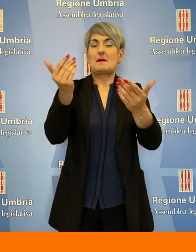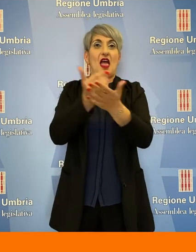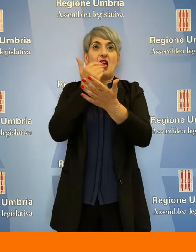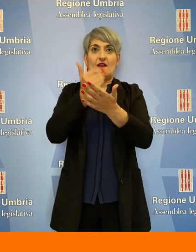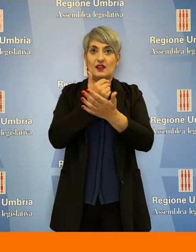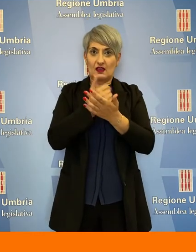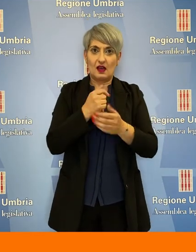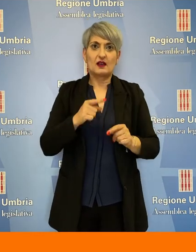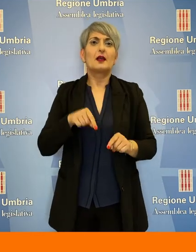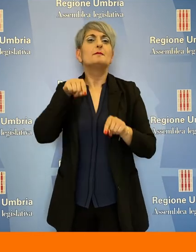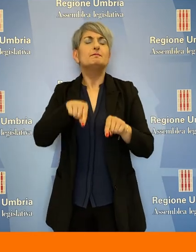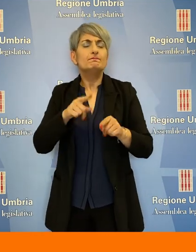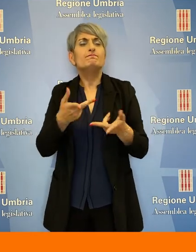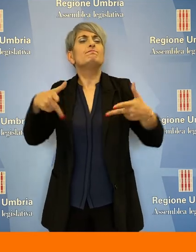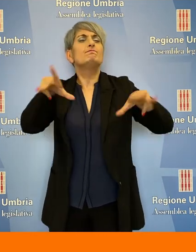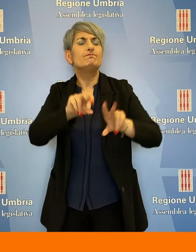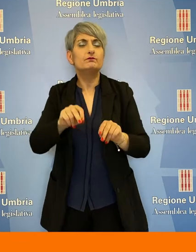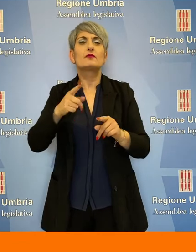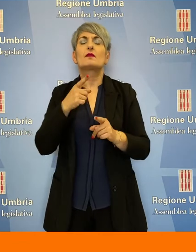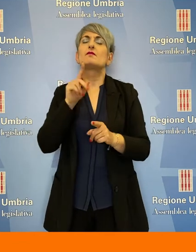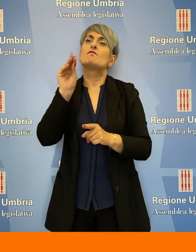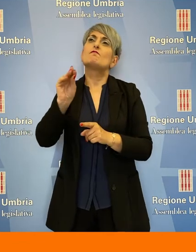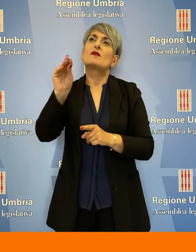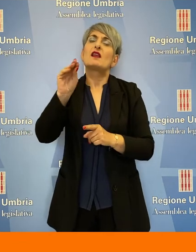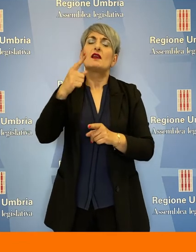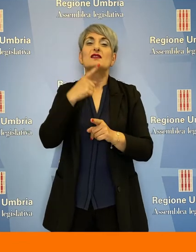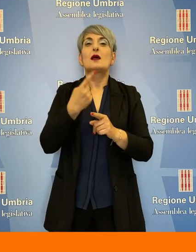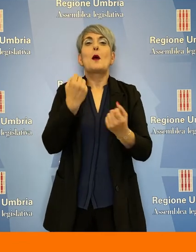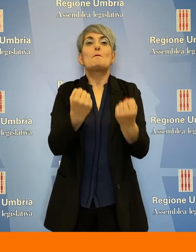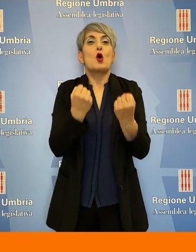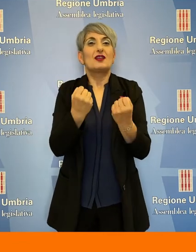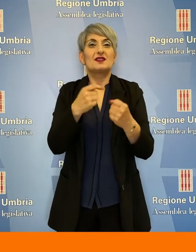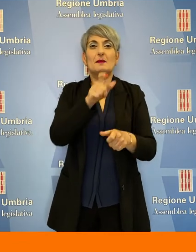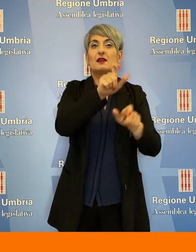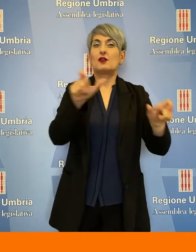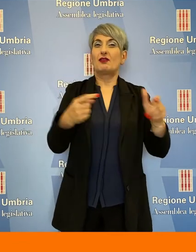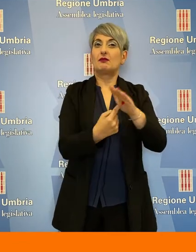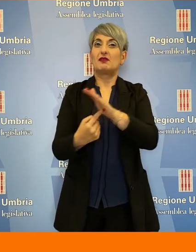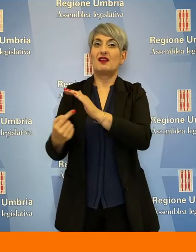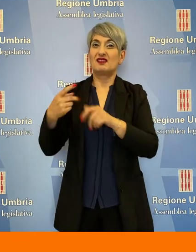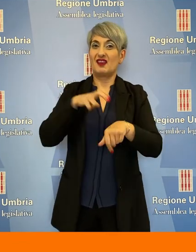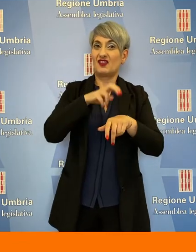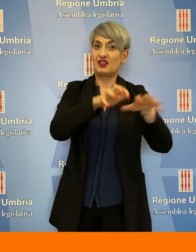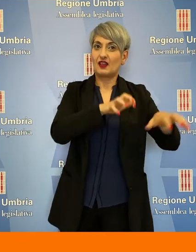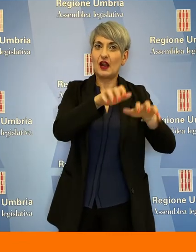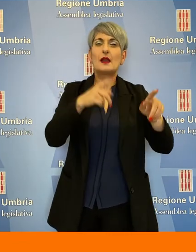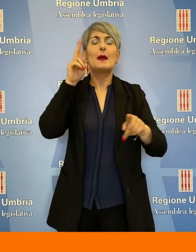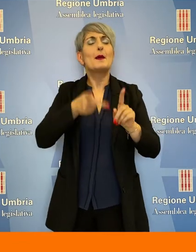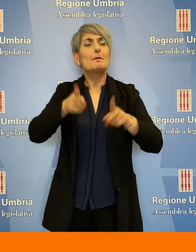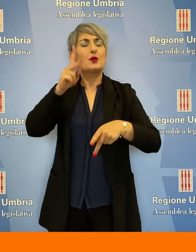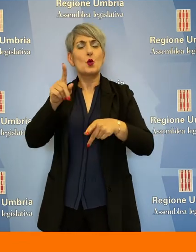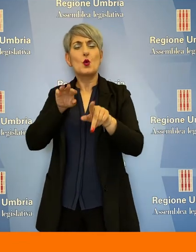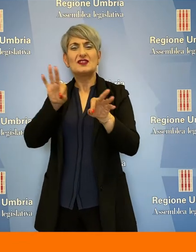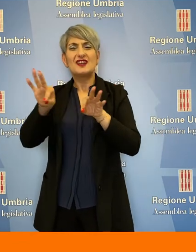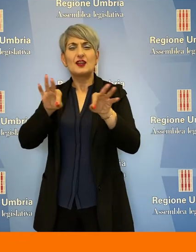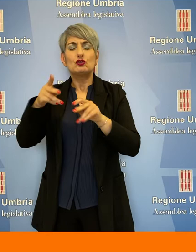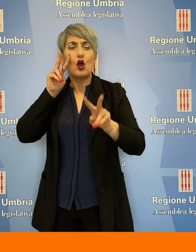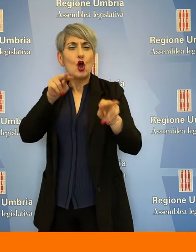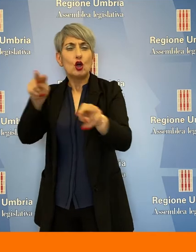necessità di un potenziamento del personale veterinario e una migliore definizione delle strategie di controllo degli allevamenti